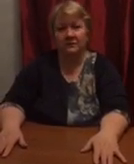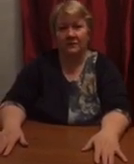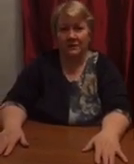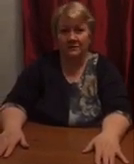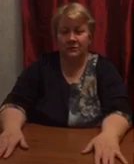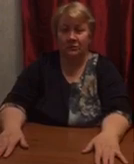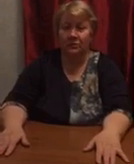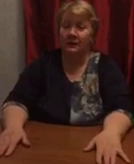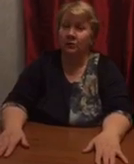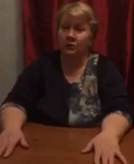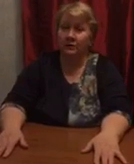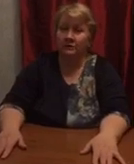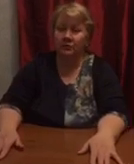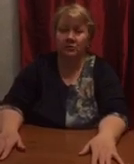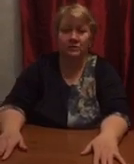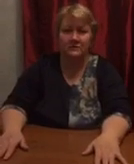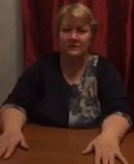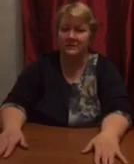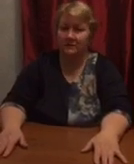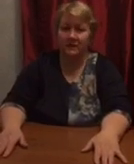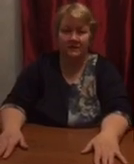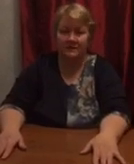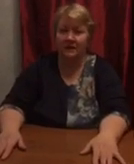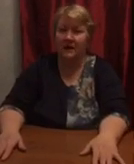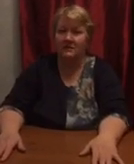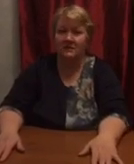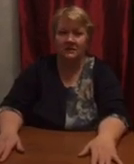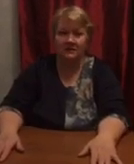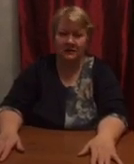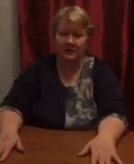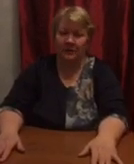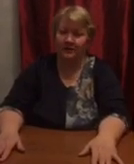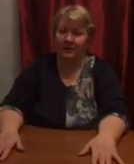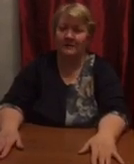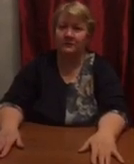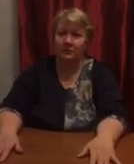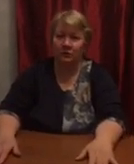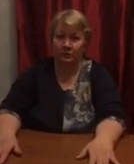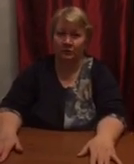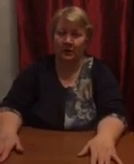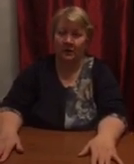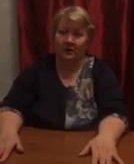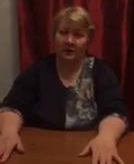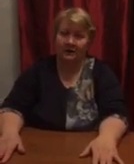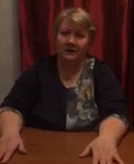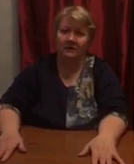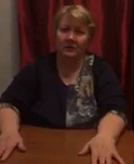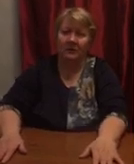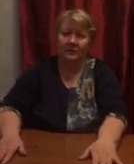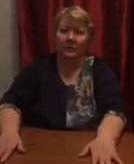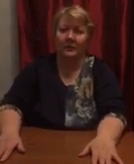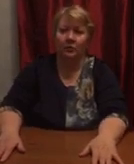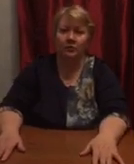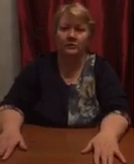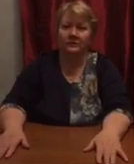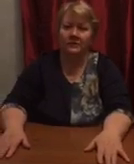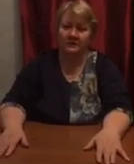гимнастику, которой вы можете заниматься каждый день по 5 минут. Она вам поможет в